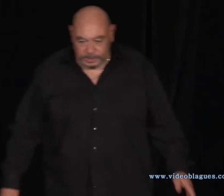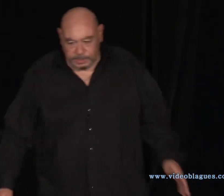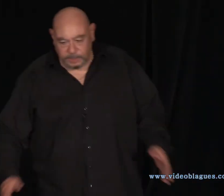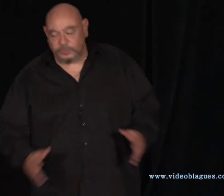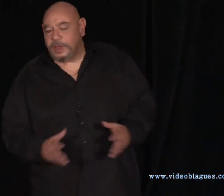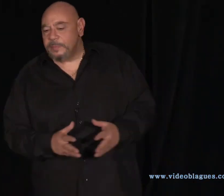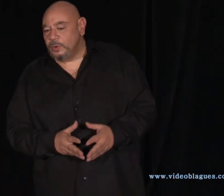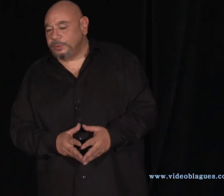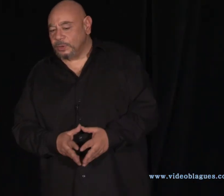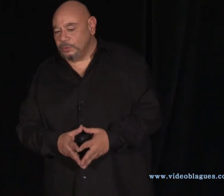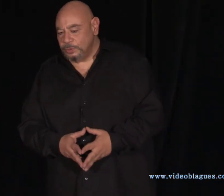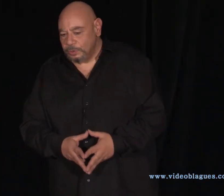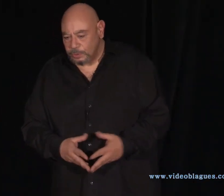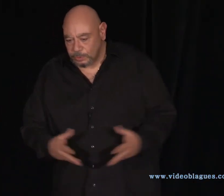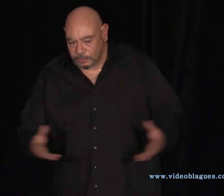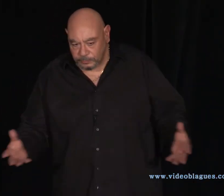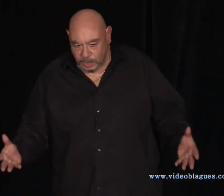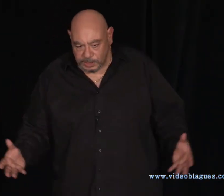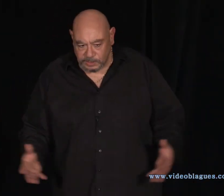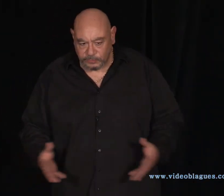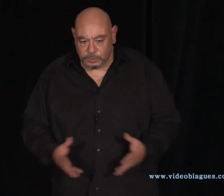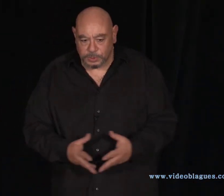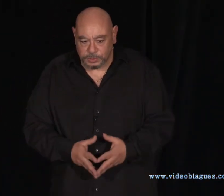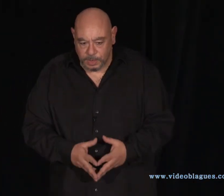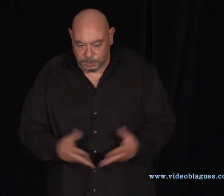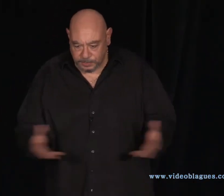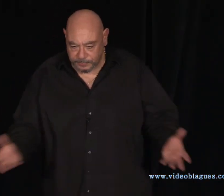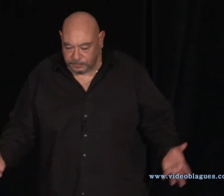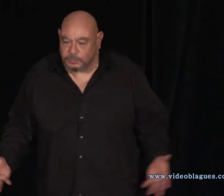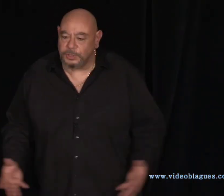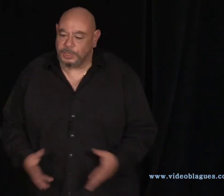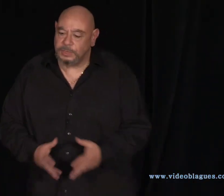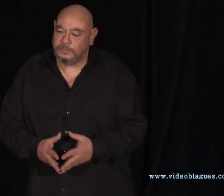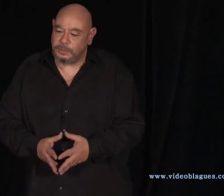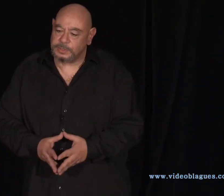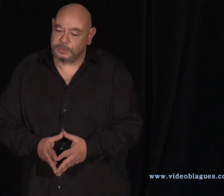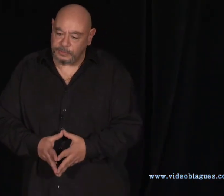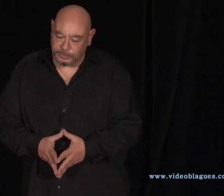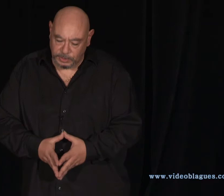Comme vous n'avez pas eu le temps de voir les infos de ce soir, je vais vous donner des nouvelles de Centrafrique.